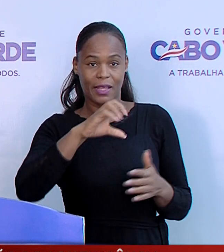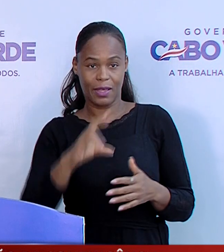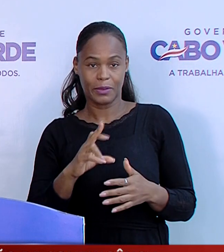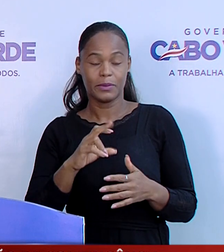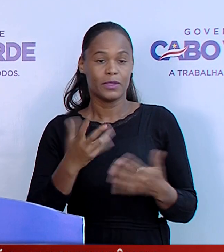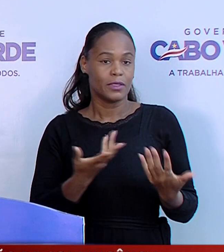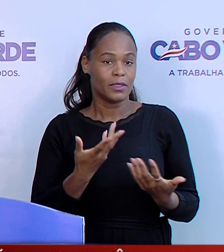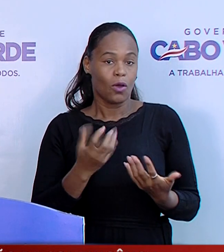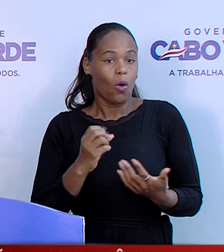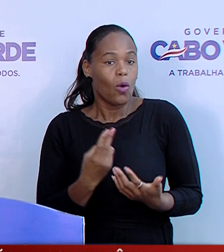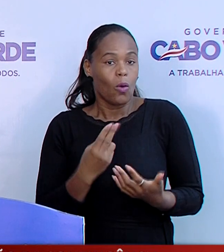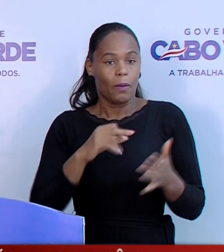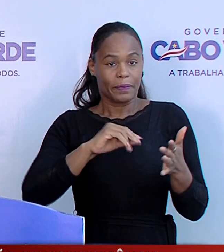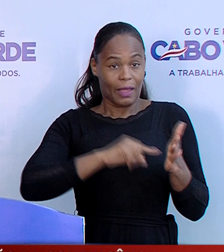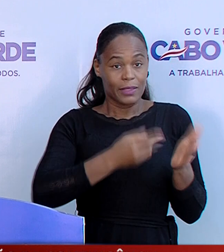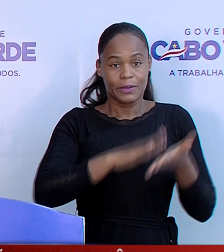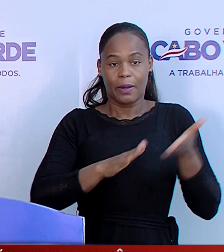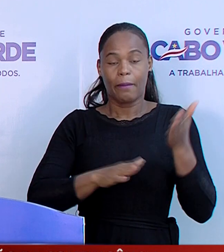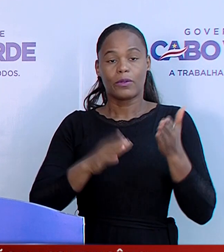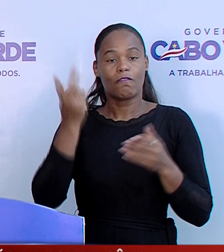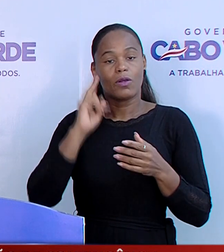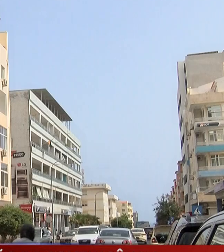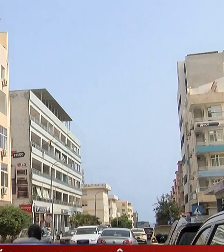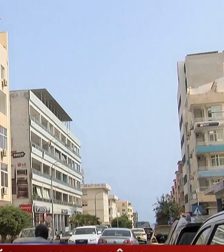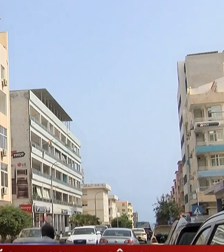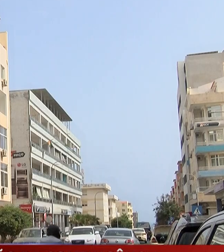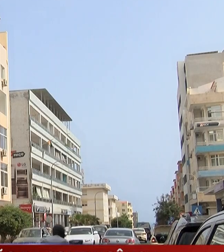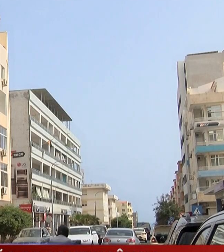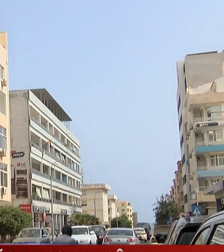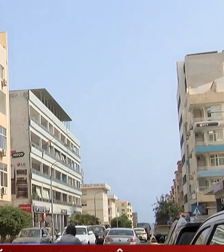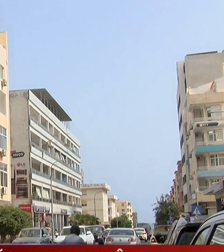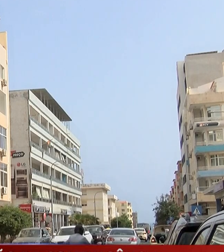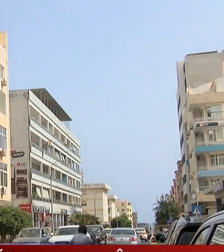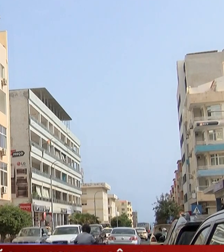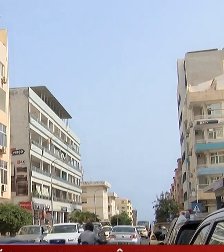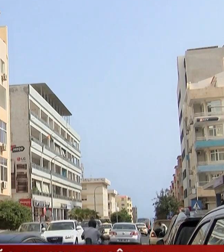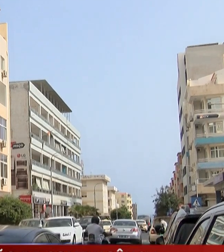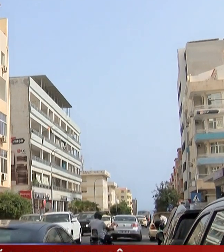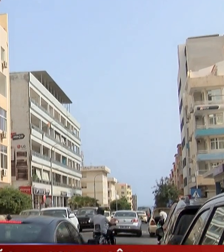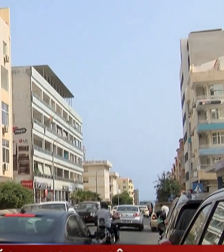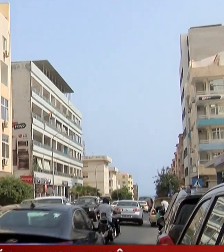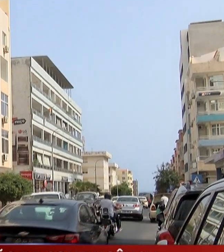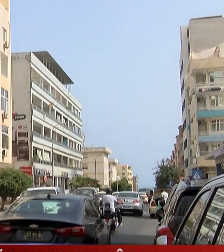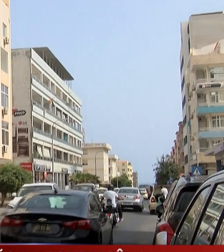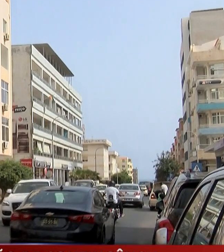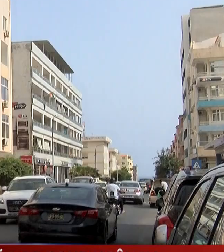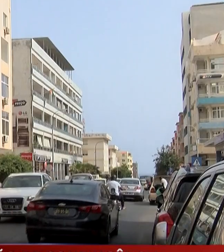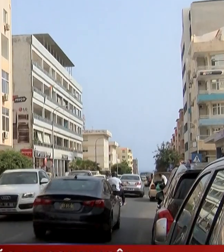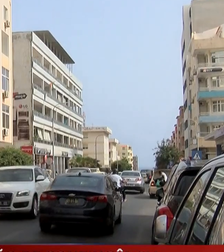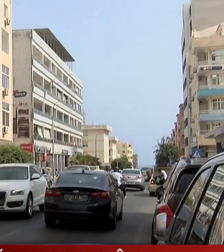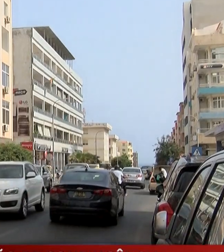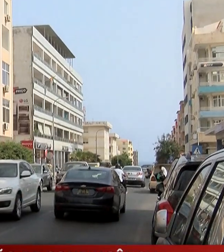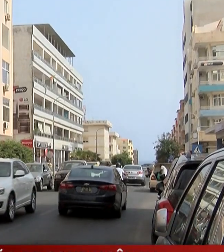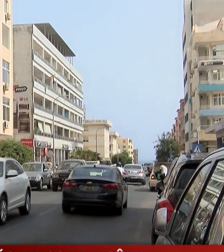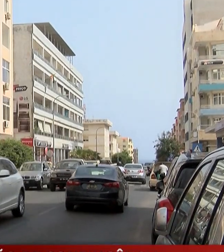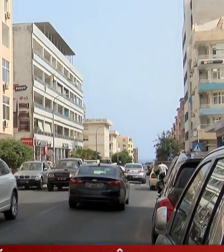ou de antigênio válido com resultado negativo. Para convívios nas residências particulares, devem acontecer